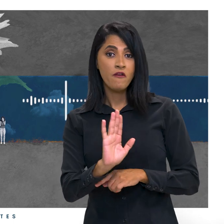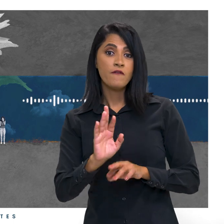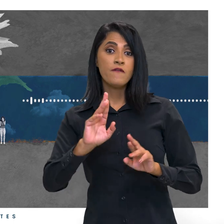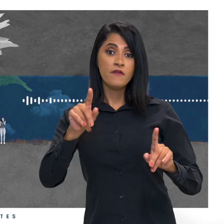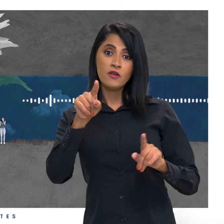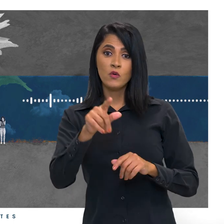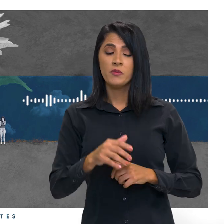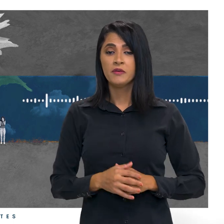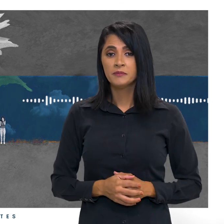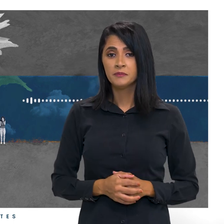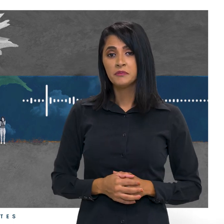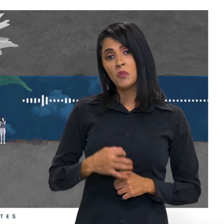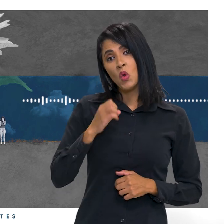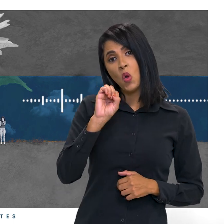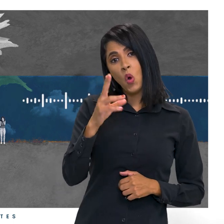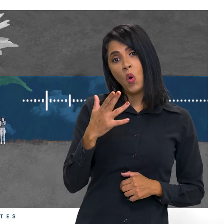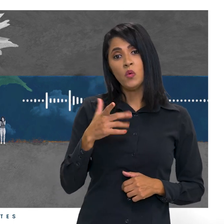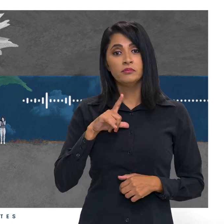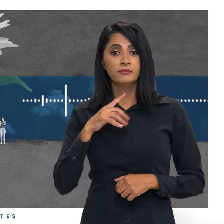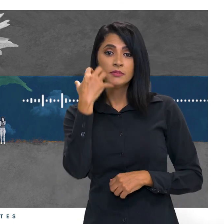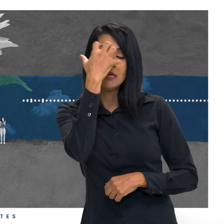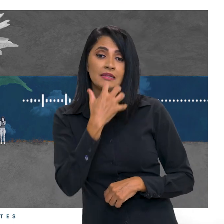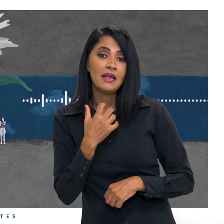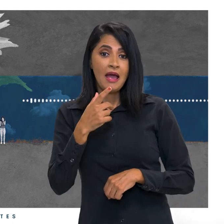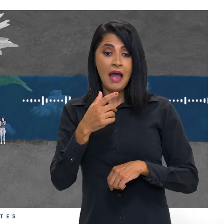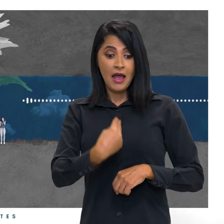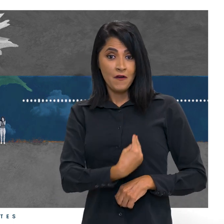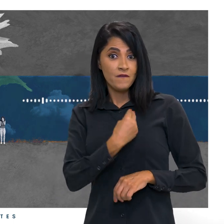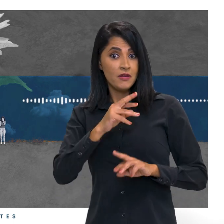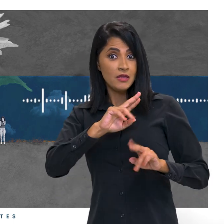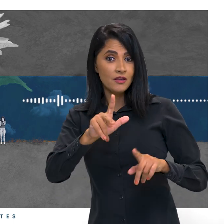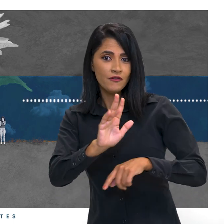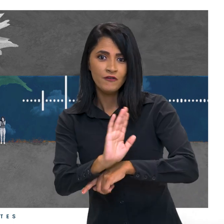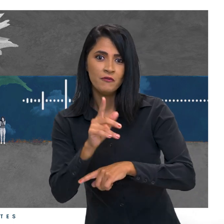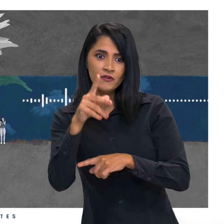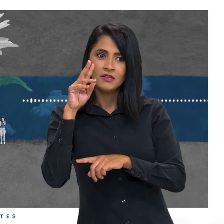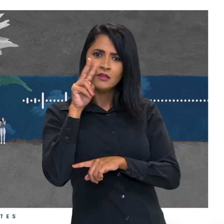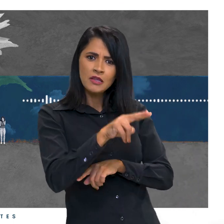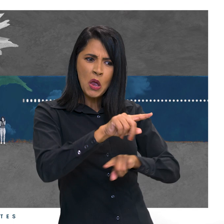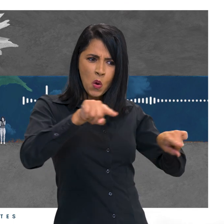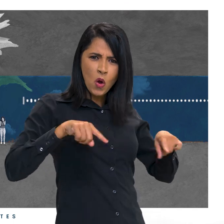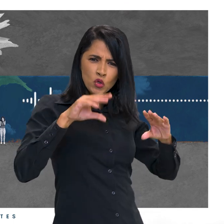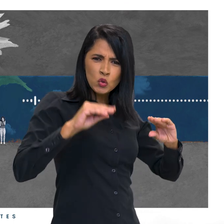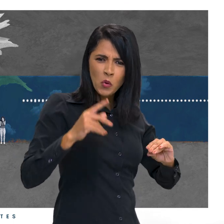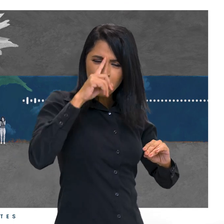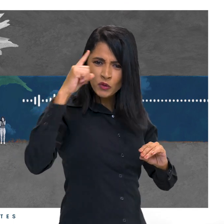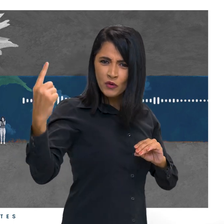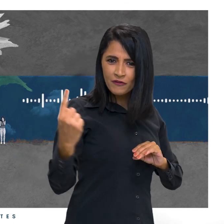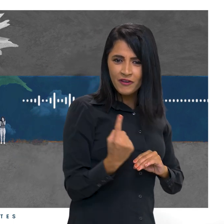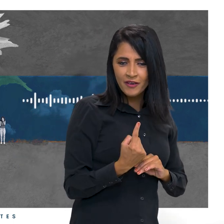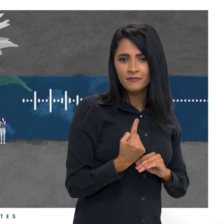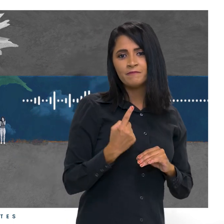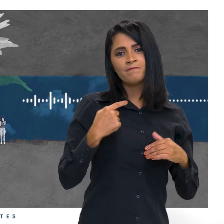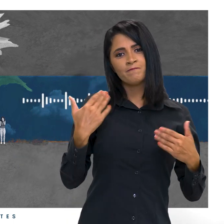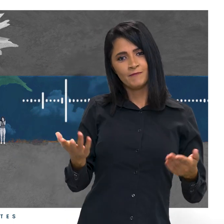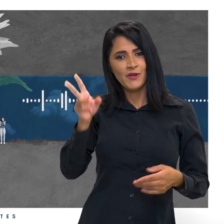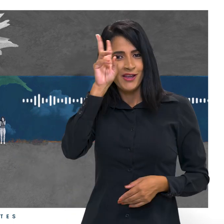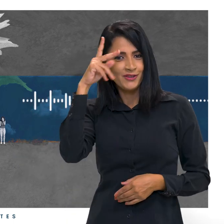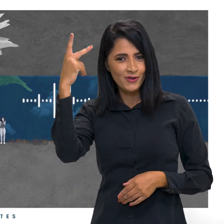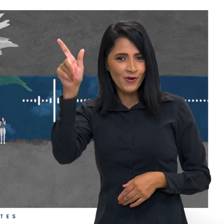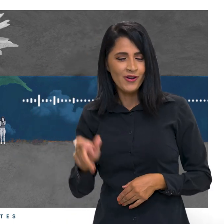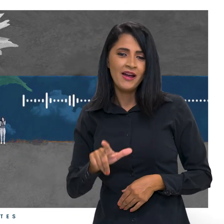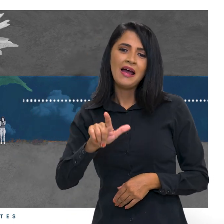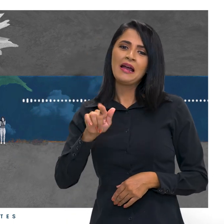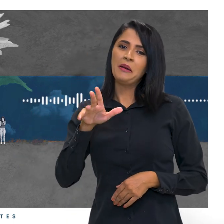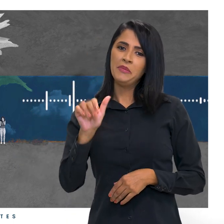Ou cantar, a vida não é filme e você não entendeu. Ninguém foi ao seu quarto quando escureceu. Ou seja, a história da Gabriele talvez